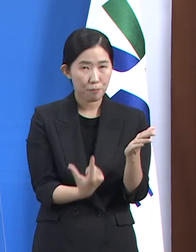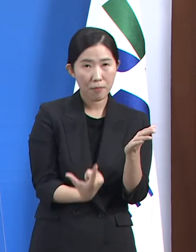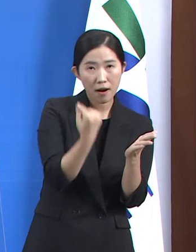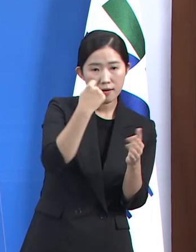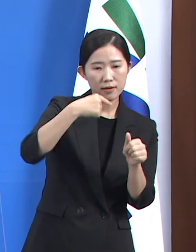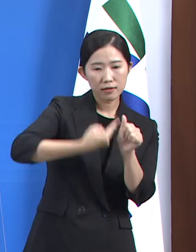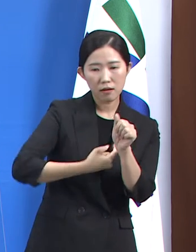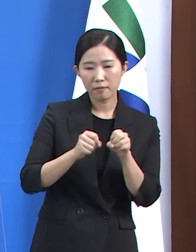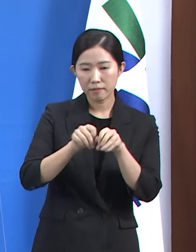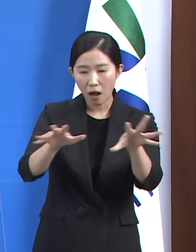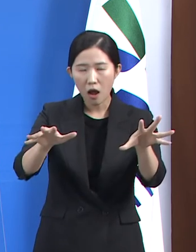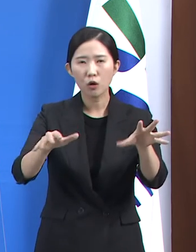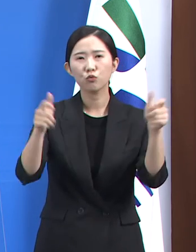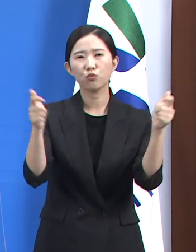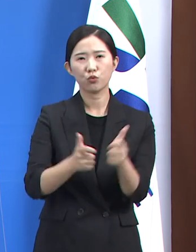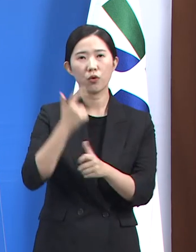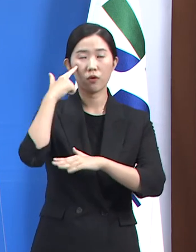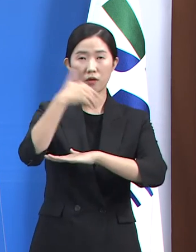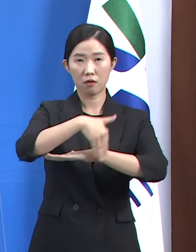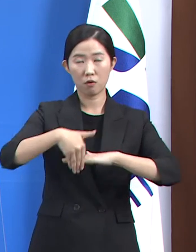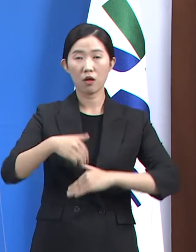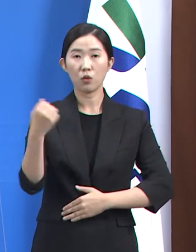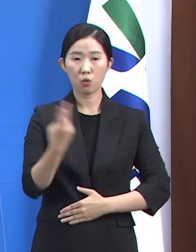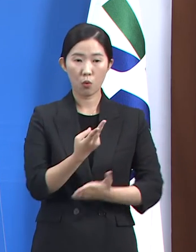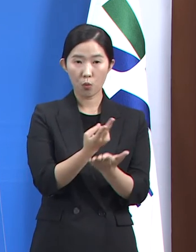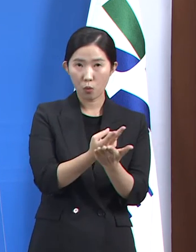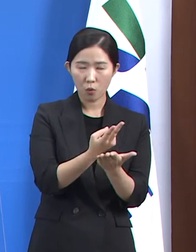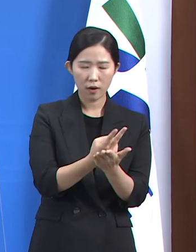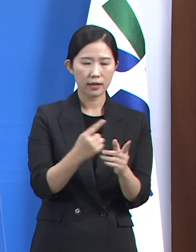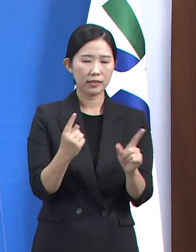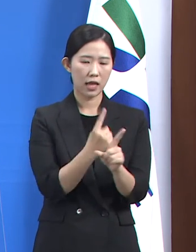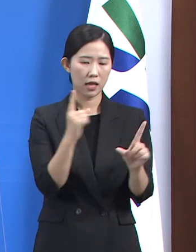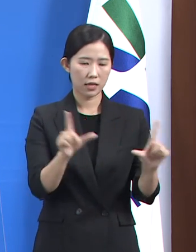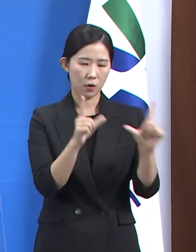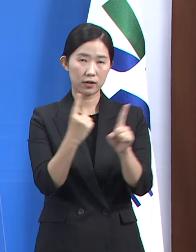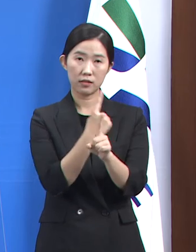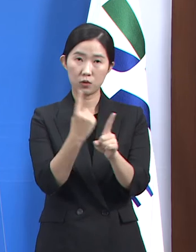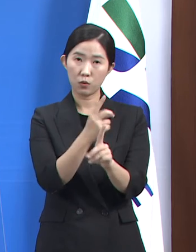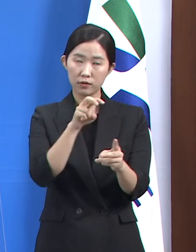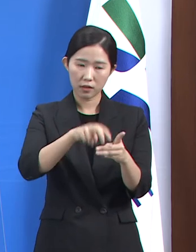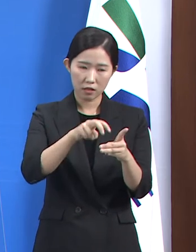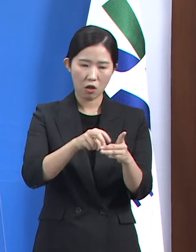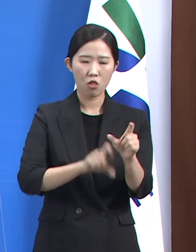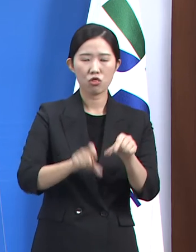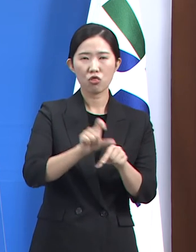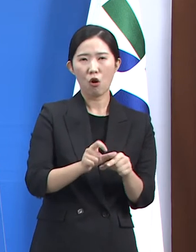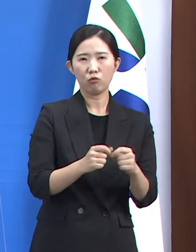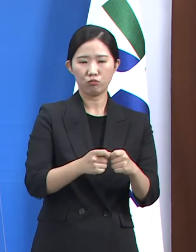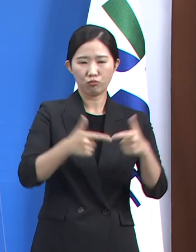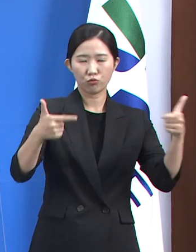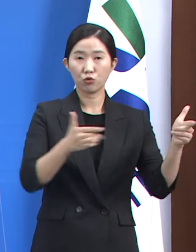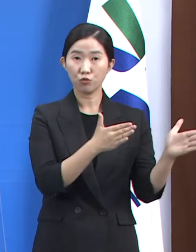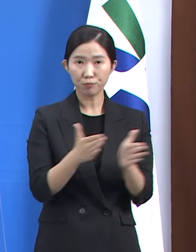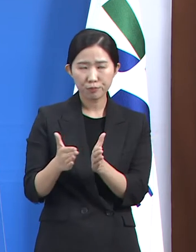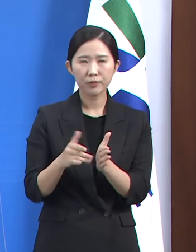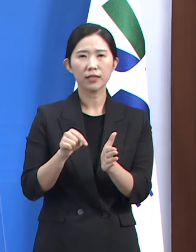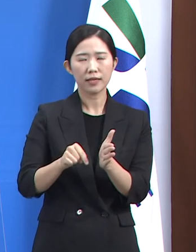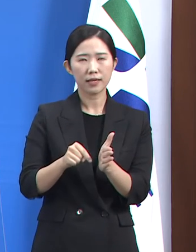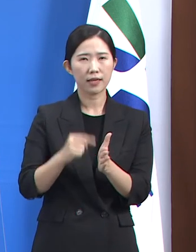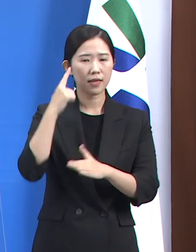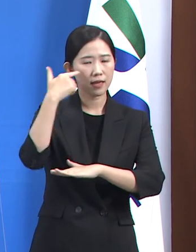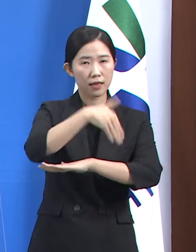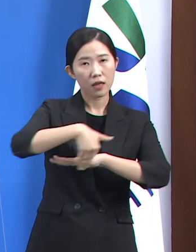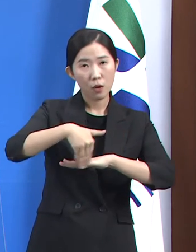최소화하고 있으며 병상 생활치료센터 확보 및 재택치료 확대 등 의료대용 인프라를 지속적으로 확충하며